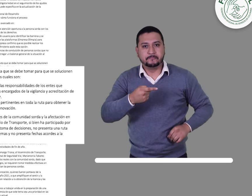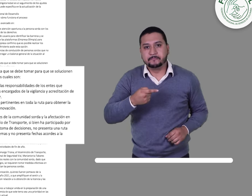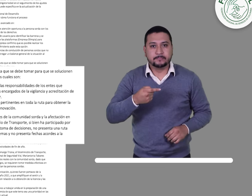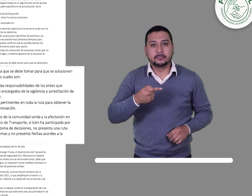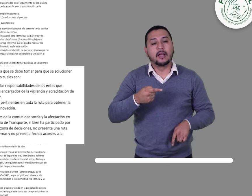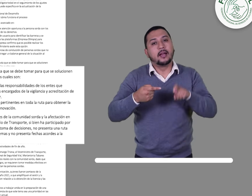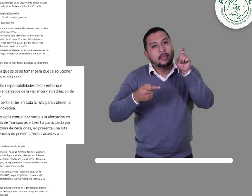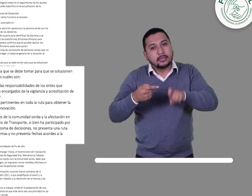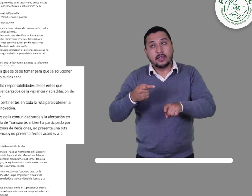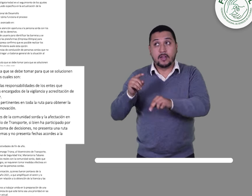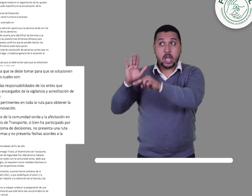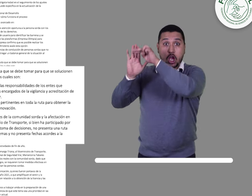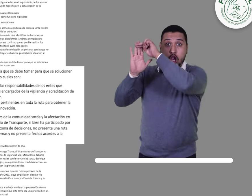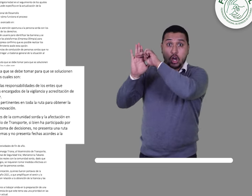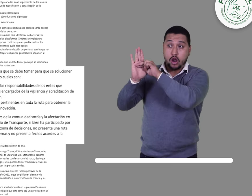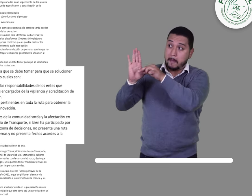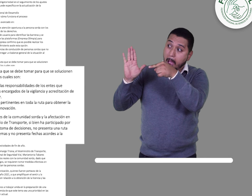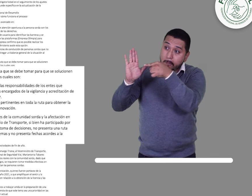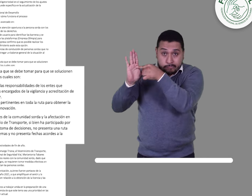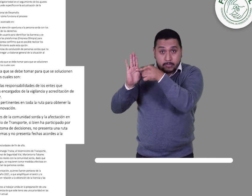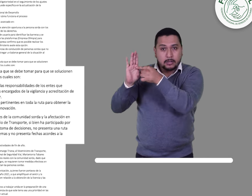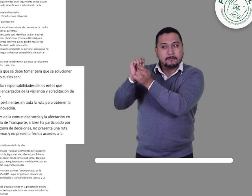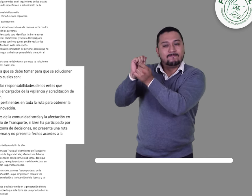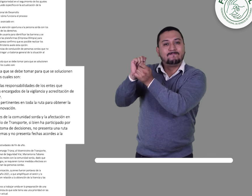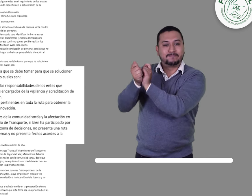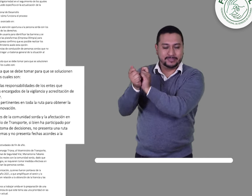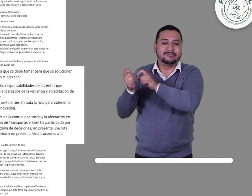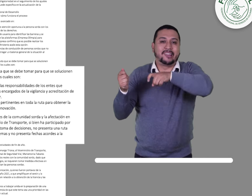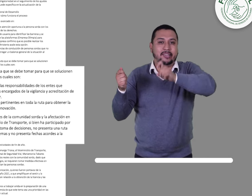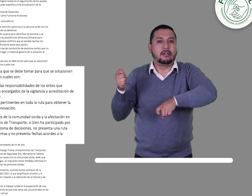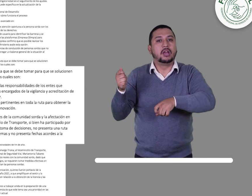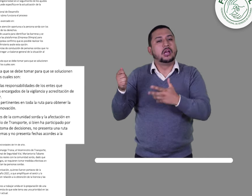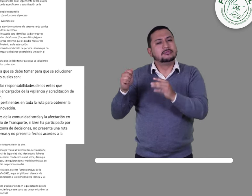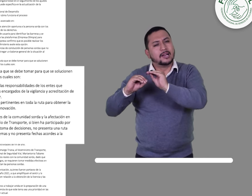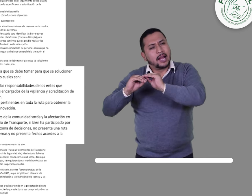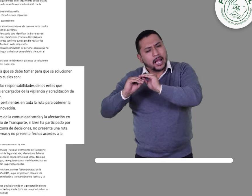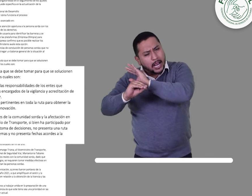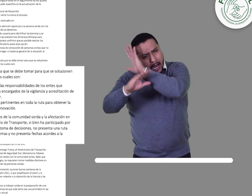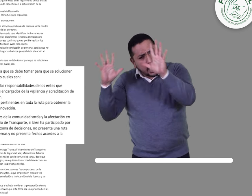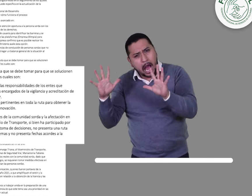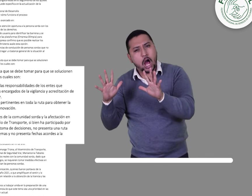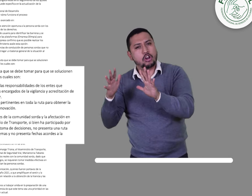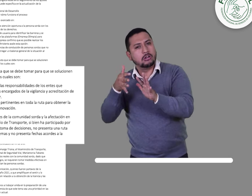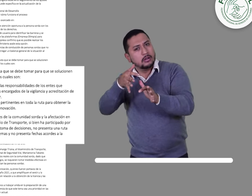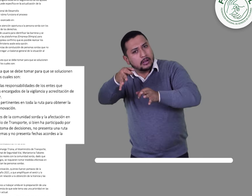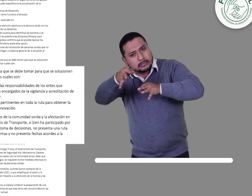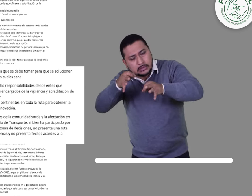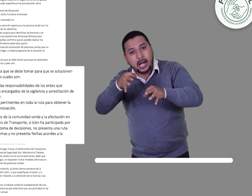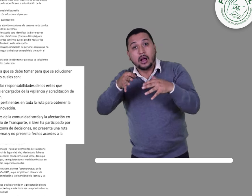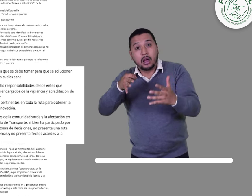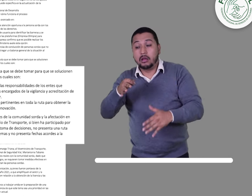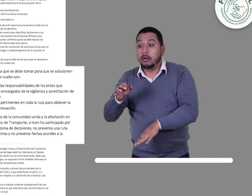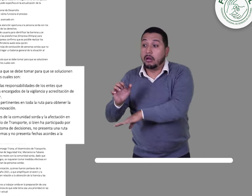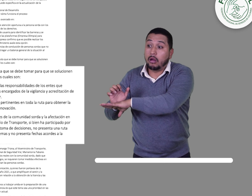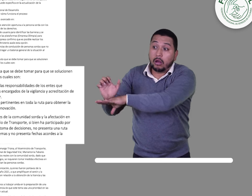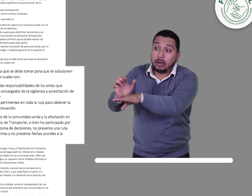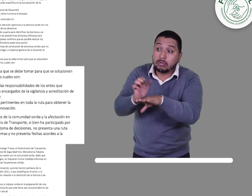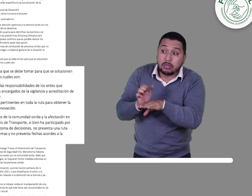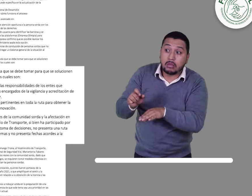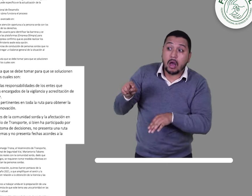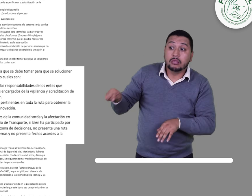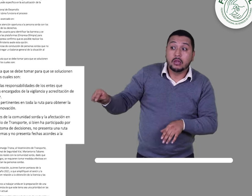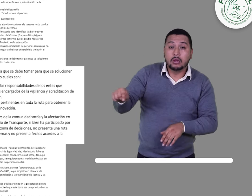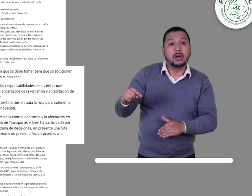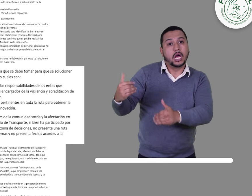Primero, ajustar la norma existente dejando de manera clara las responsabilidades de los entes que